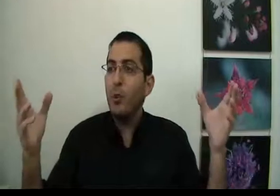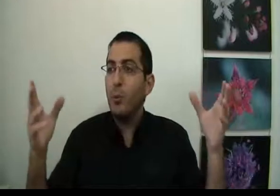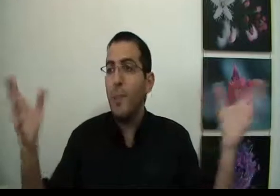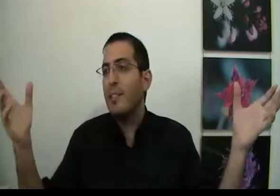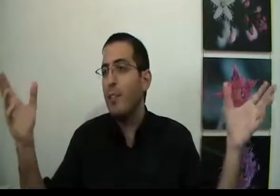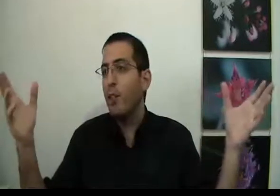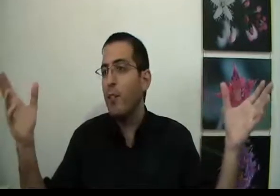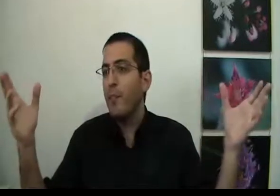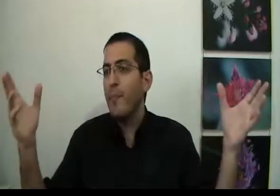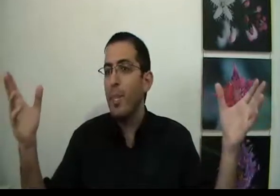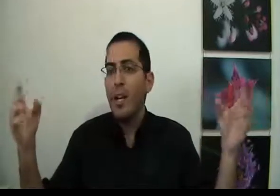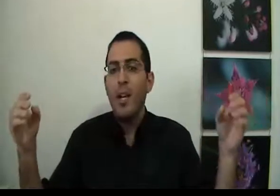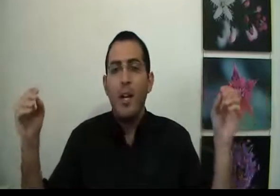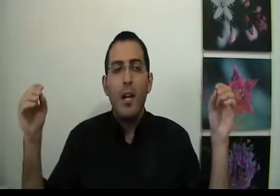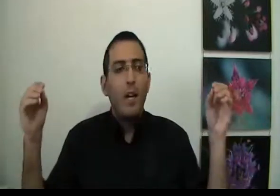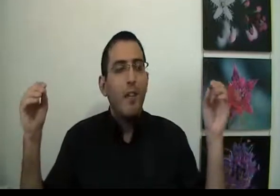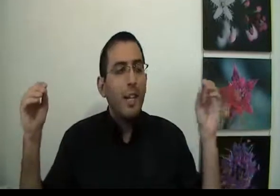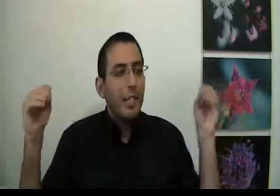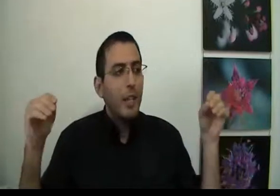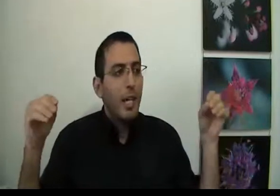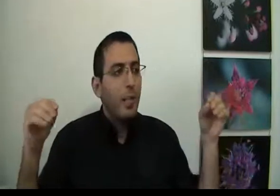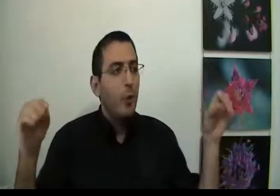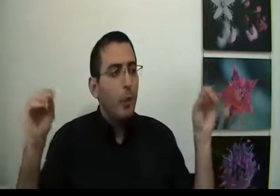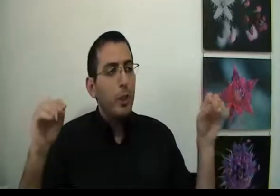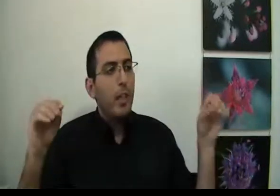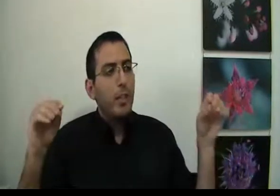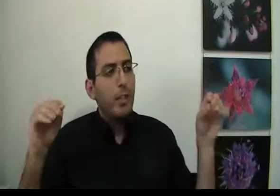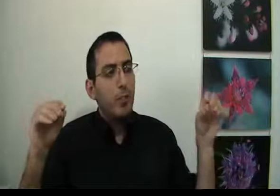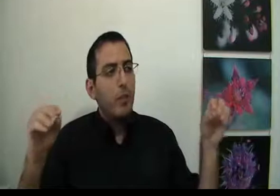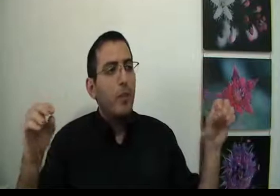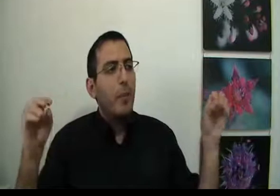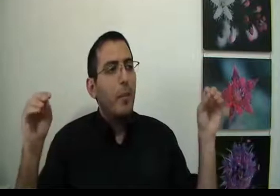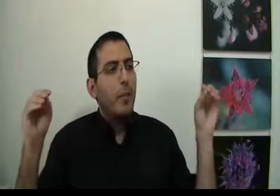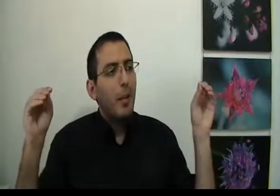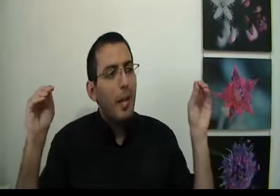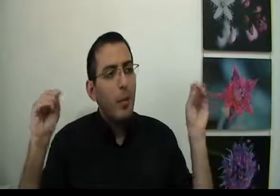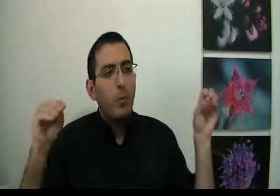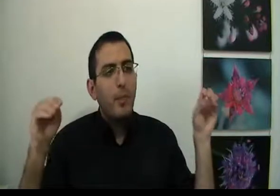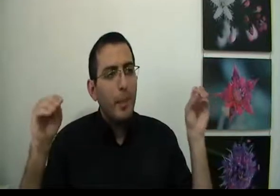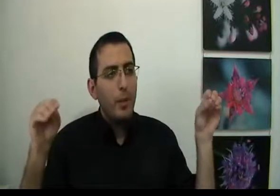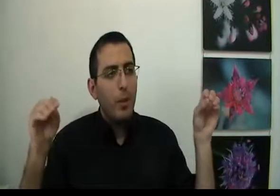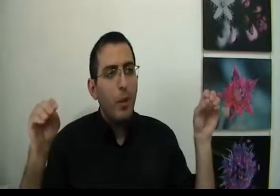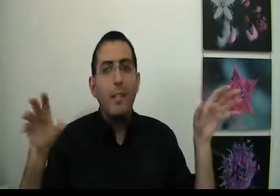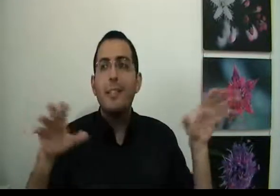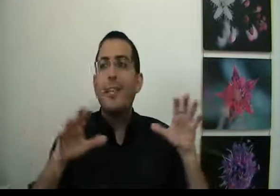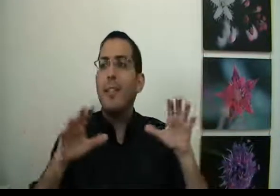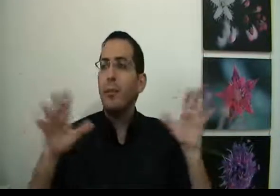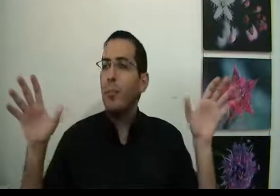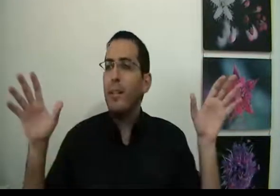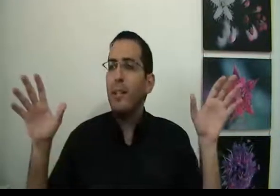שאולם מצב טוב? ועל ידי שהאדם לא משקר את עצמו ומתחבר לנקודת האמת שלו על ידי זה אין לדם שום פחדים